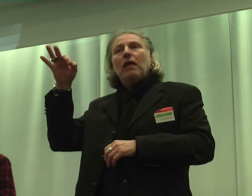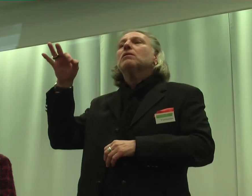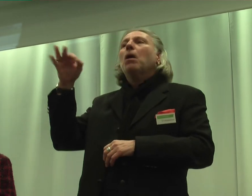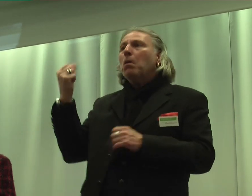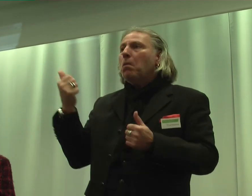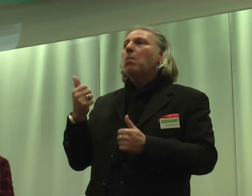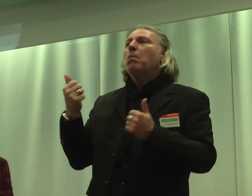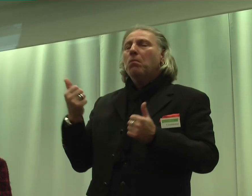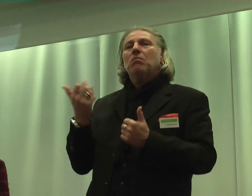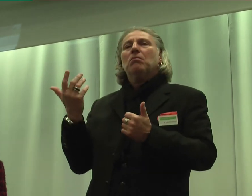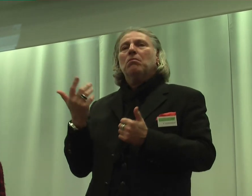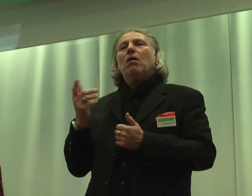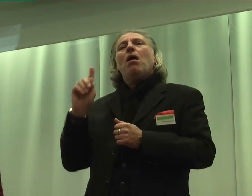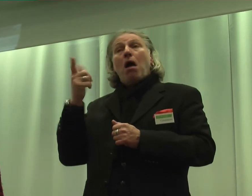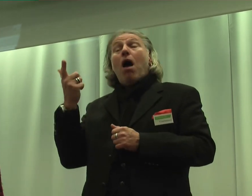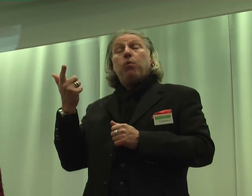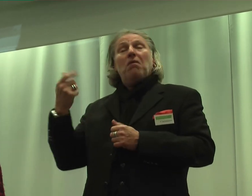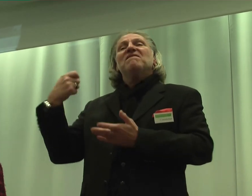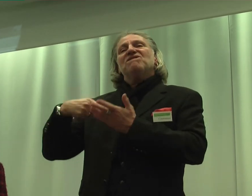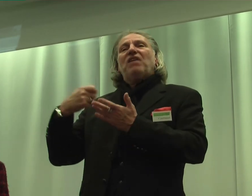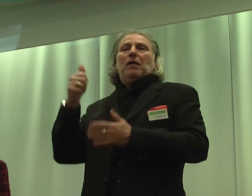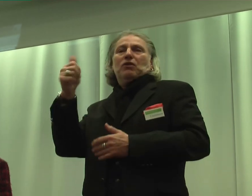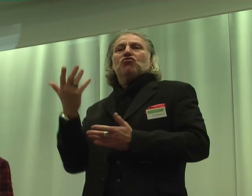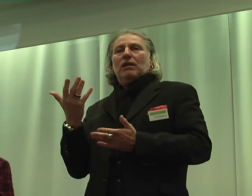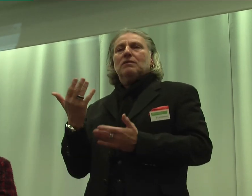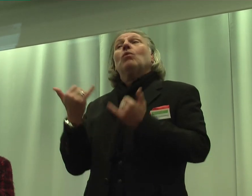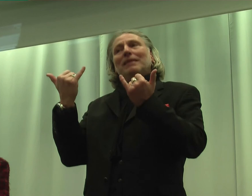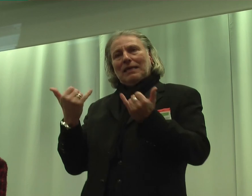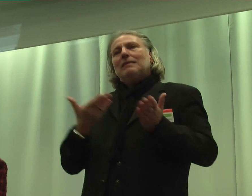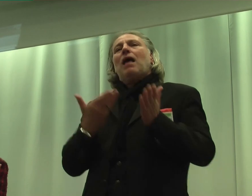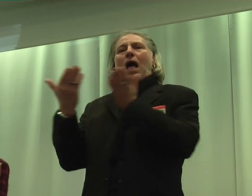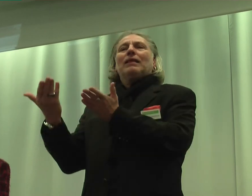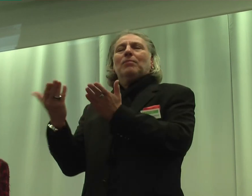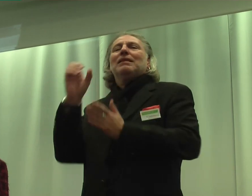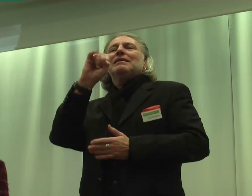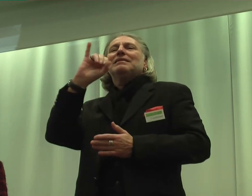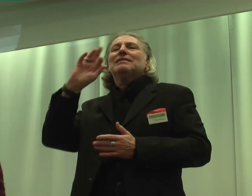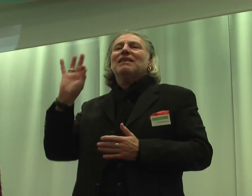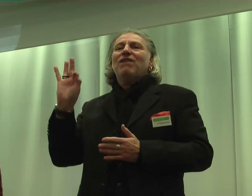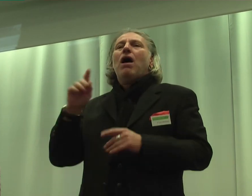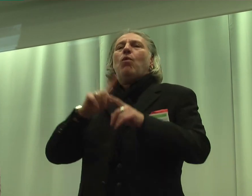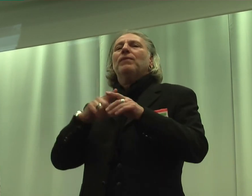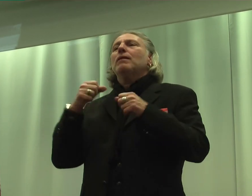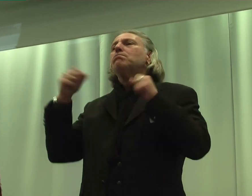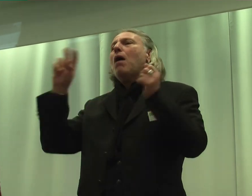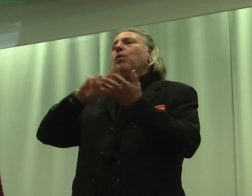und auch Wert geschätzt und bietet nun an, SIPA und die Bautechnikstelle zu kombinieren.